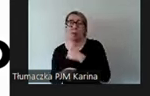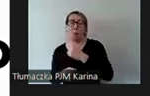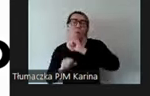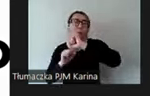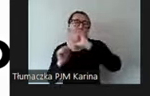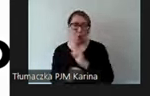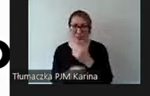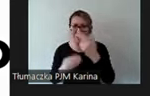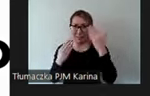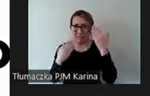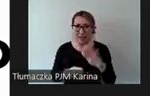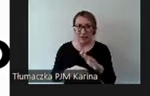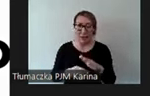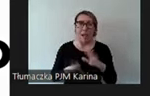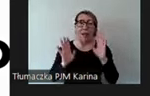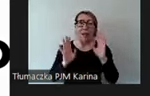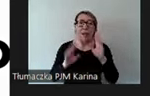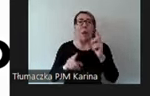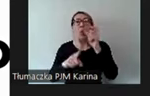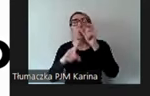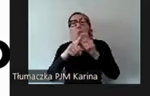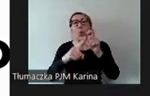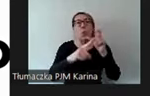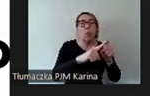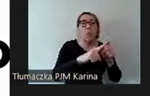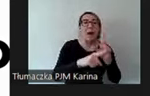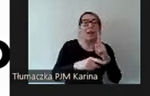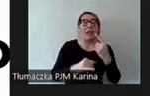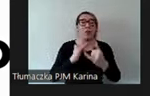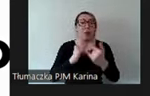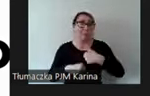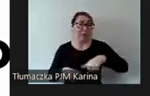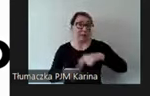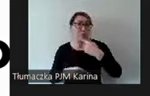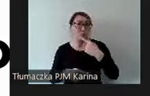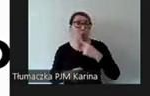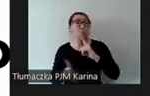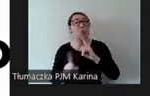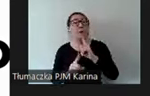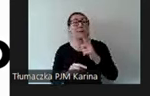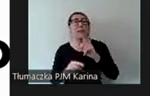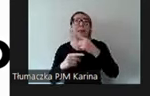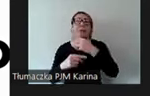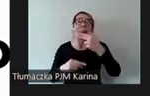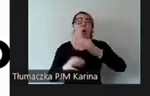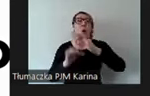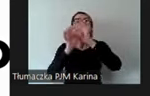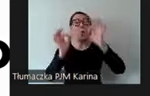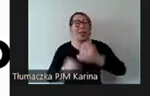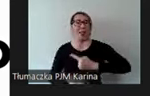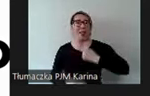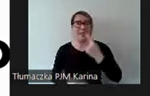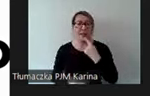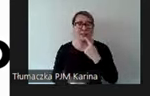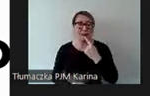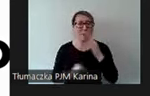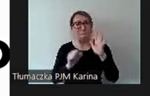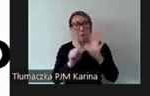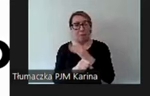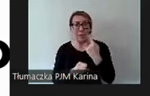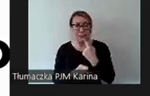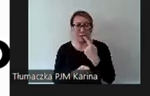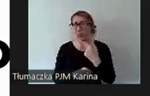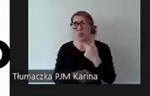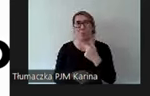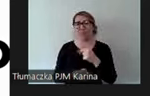ogóle, to znaczy poszczególne słowa, ale kiedy mówimy o języku, czyli o takiej pełnej strukturze komunikacyjnej, to po prostu głusi mogą